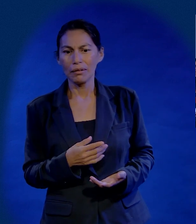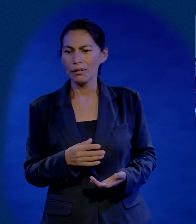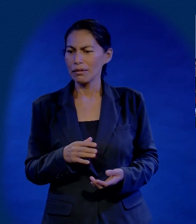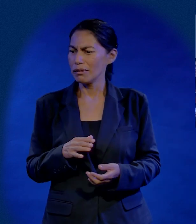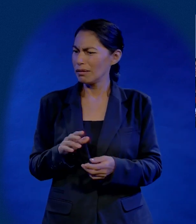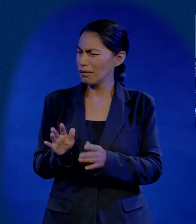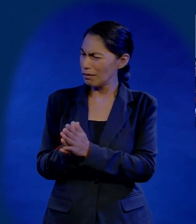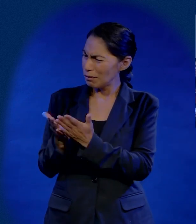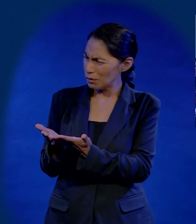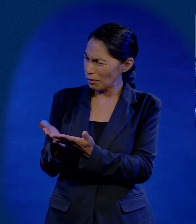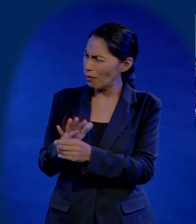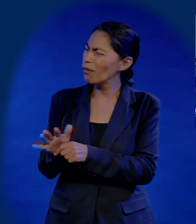A ver, ¿qué libros traes?